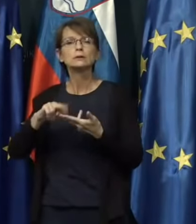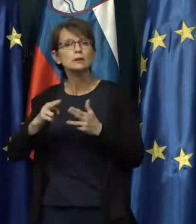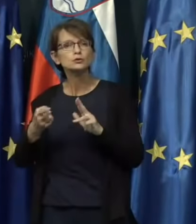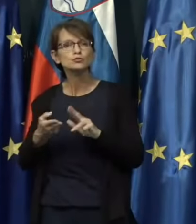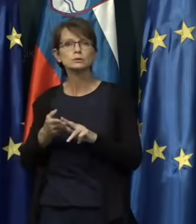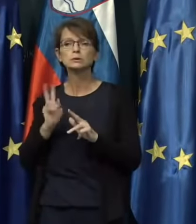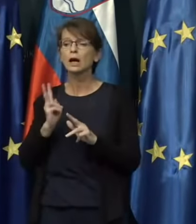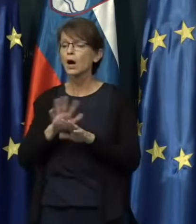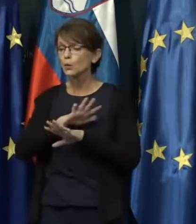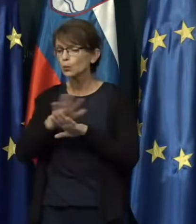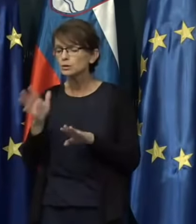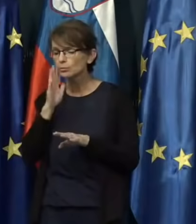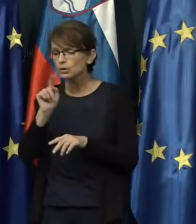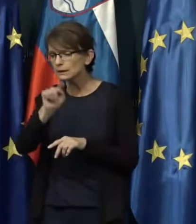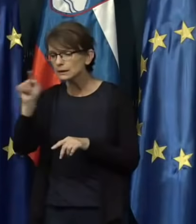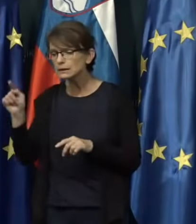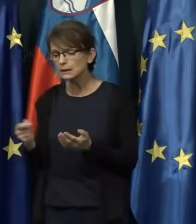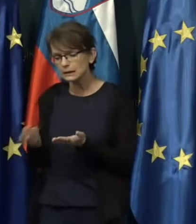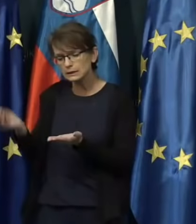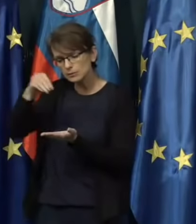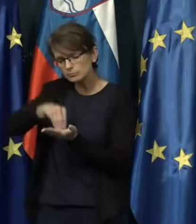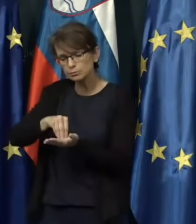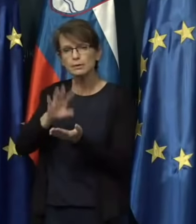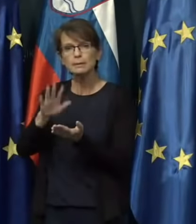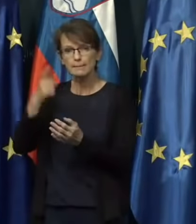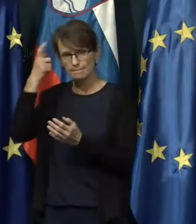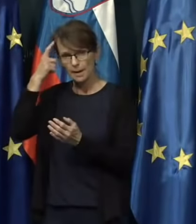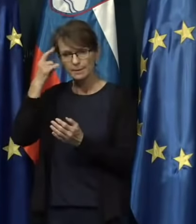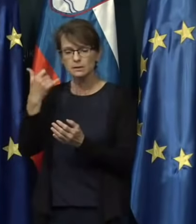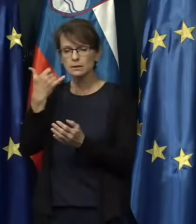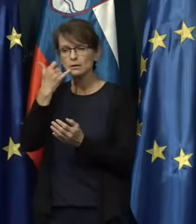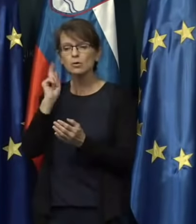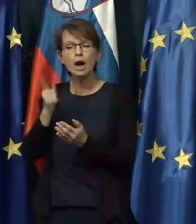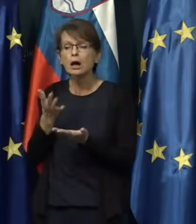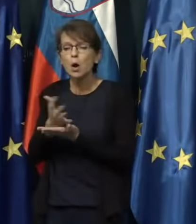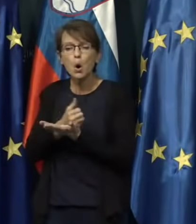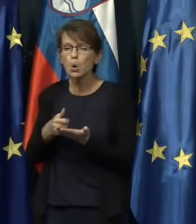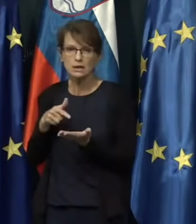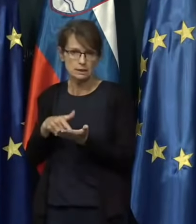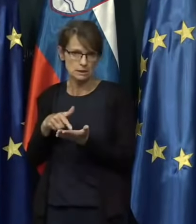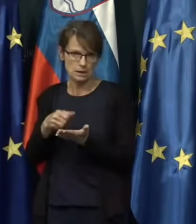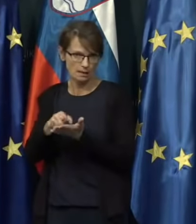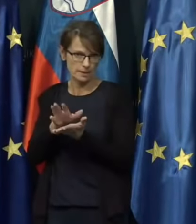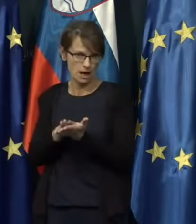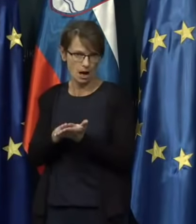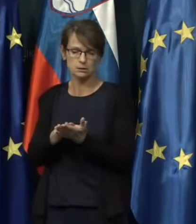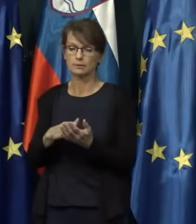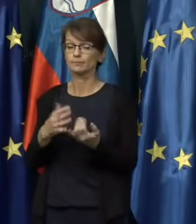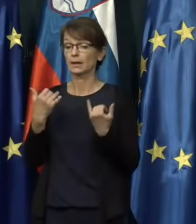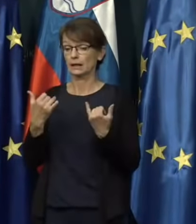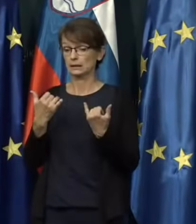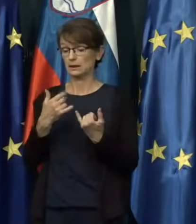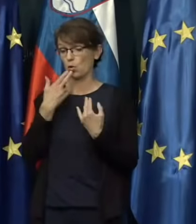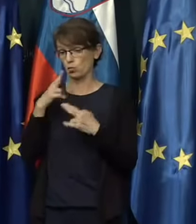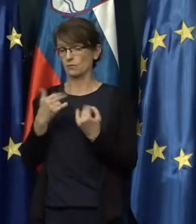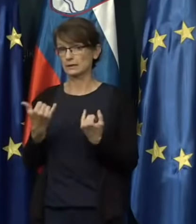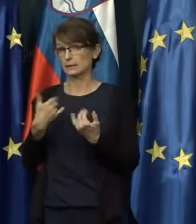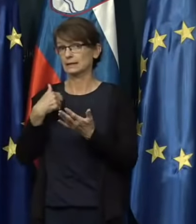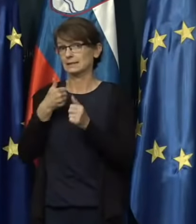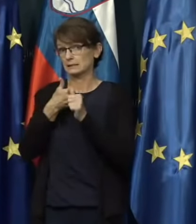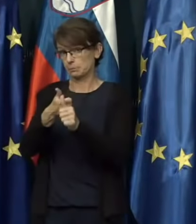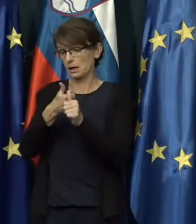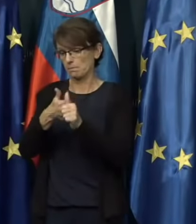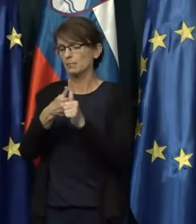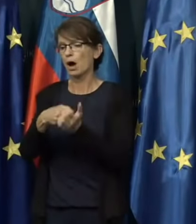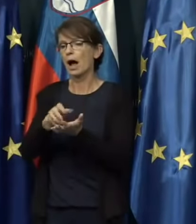pravzaprav imeli tisti, ki si jo naložijo na svoj pameten telefon od nje? Poglejte, zdaj spremljamo aplikacije, ki bi bile